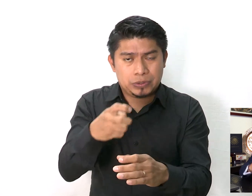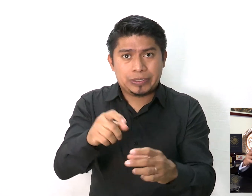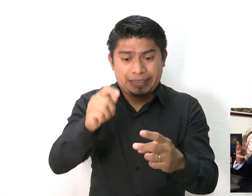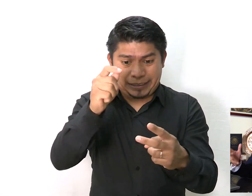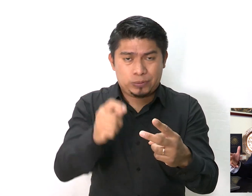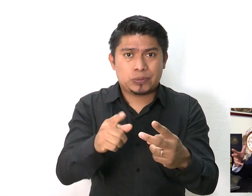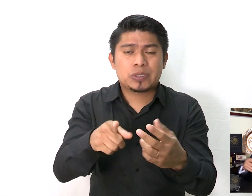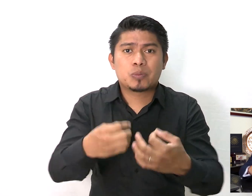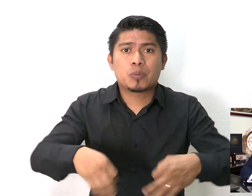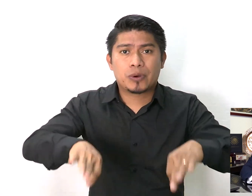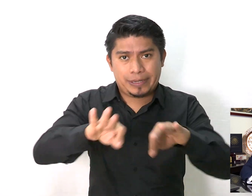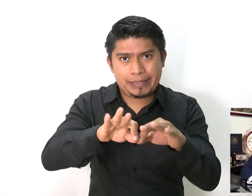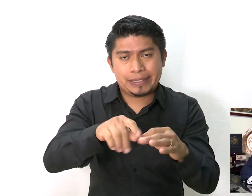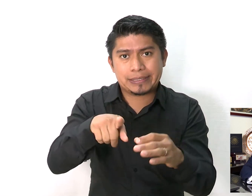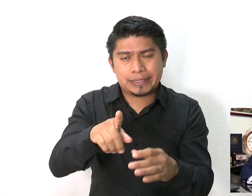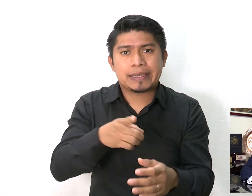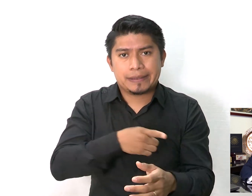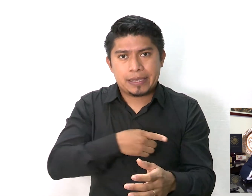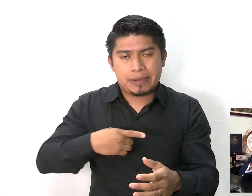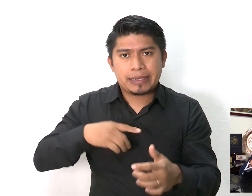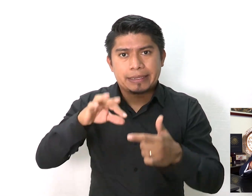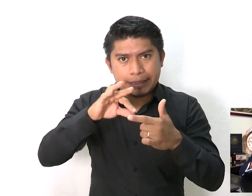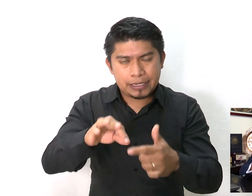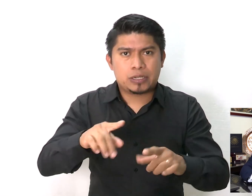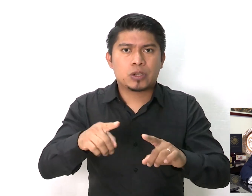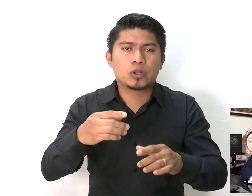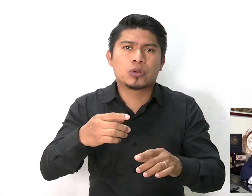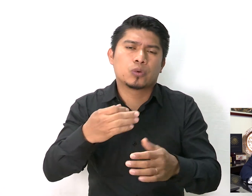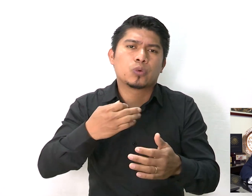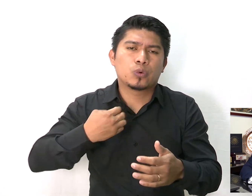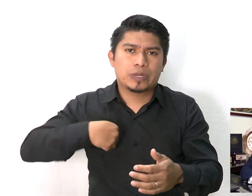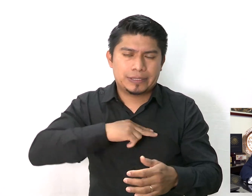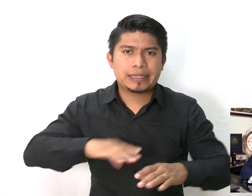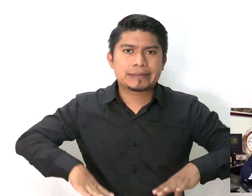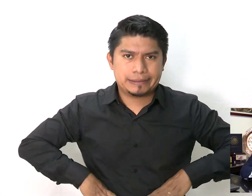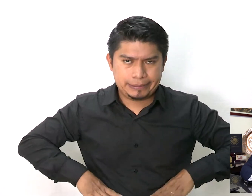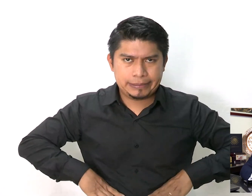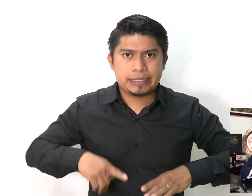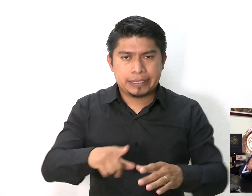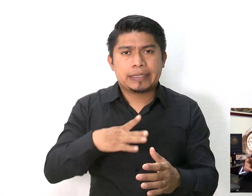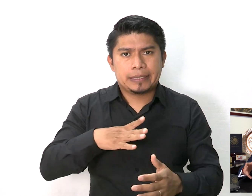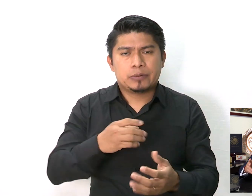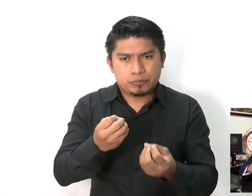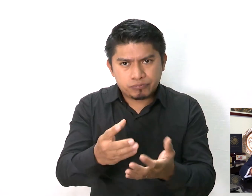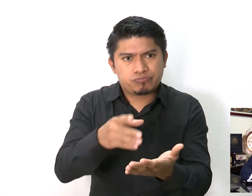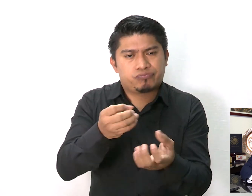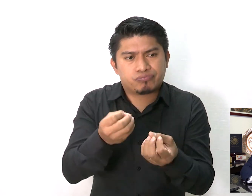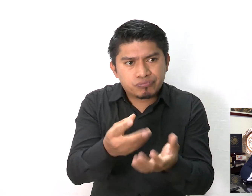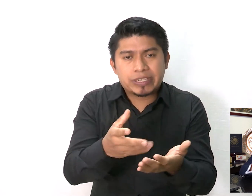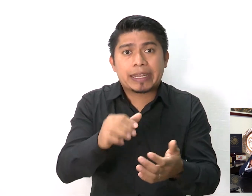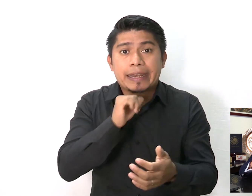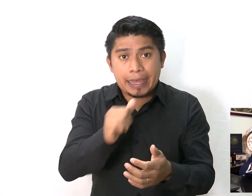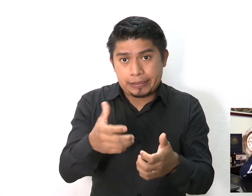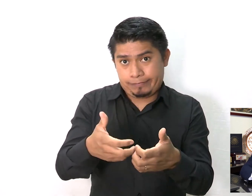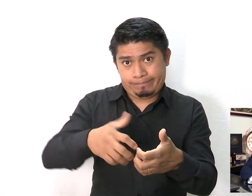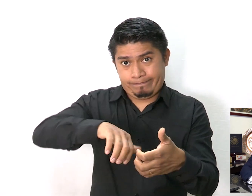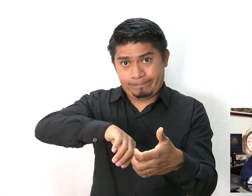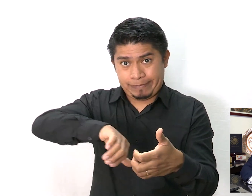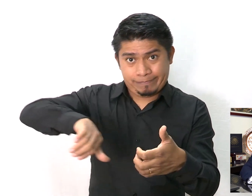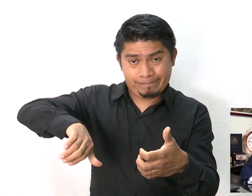fundamentales que deben guiar nuestras acciones, y estamos comprometidos a garantizar que nadie se quede atrás en el ejercicio